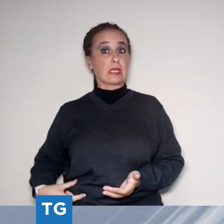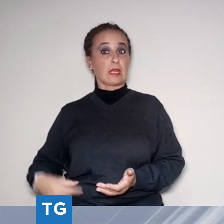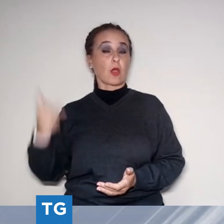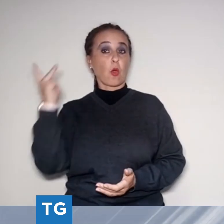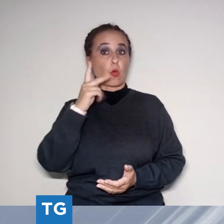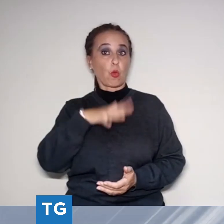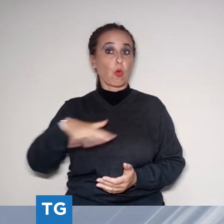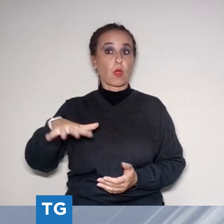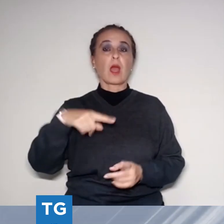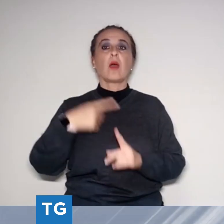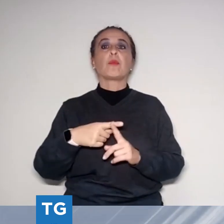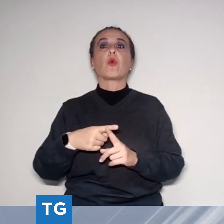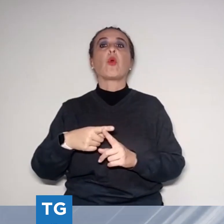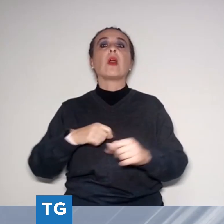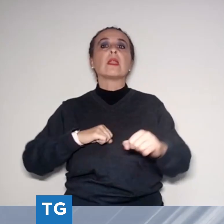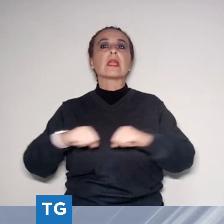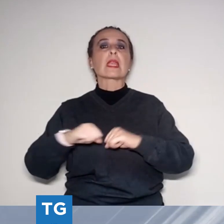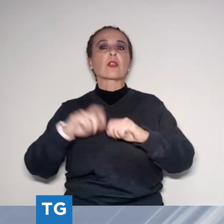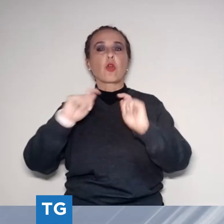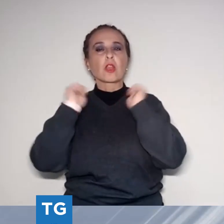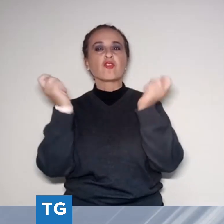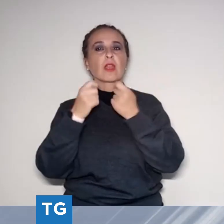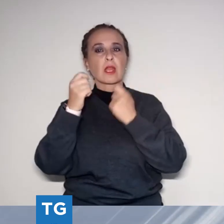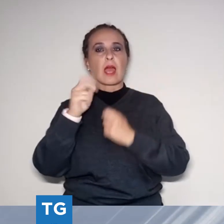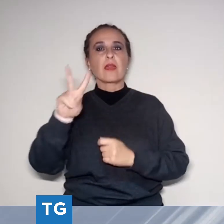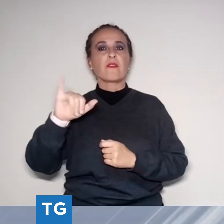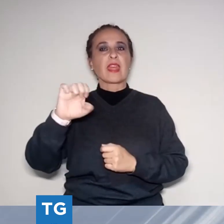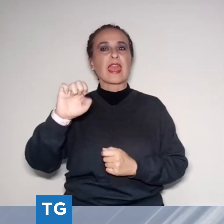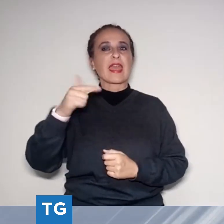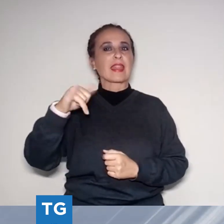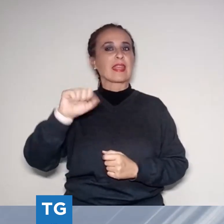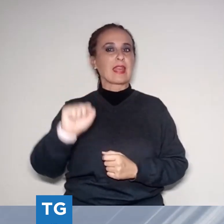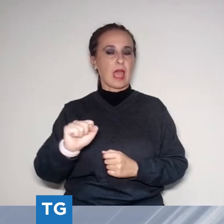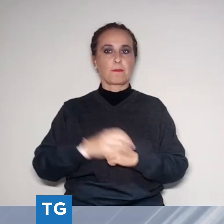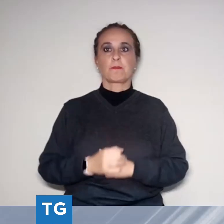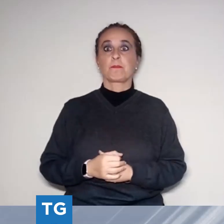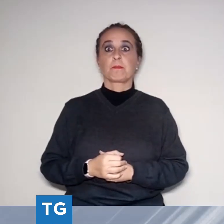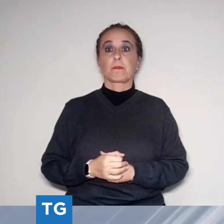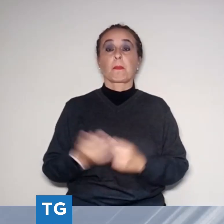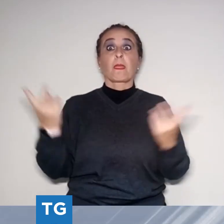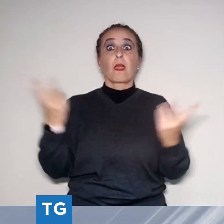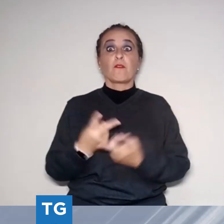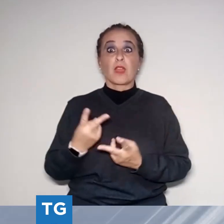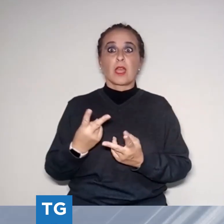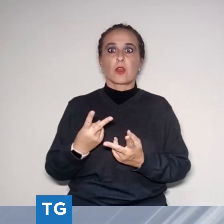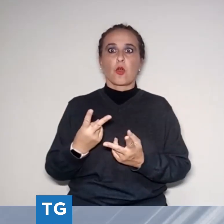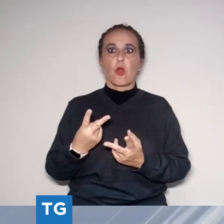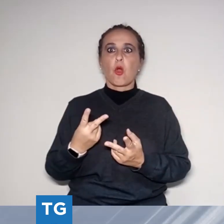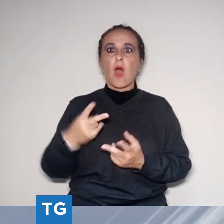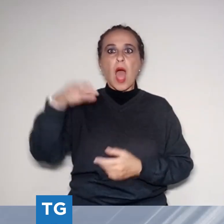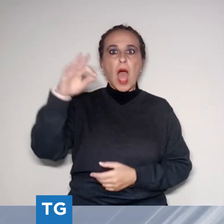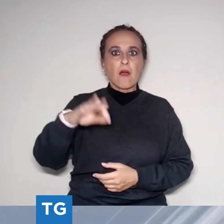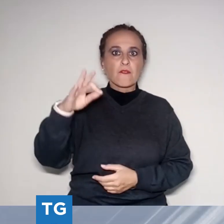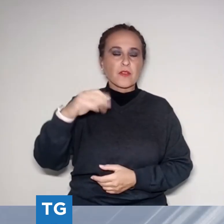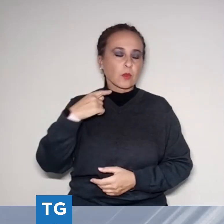Emanuele Vietina. Sentiamo com'è andata. Il caro affitti è un problema che inciderà negativamente sul futuro di Lucca Comics &